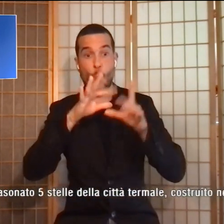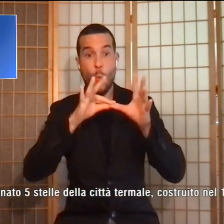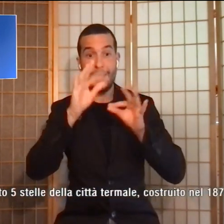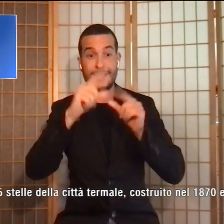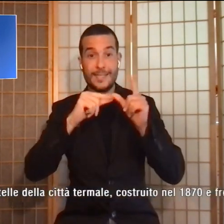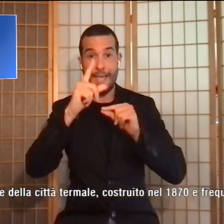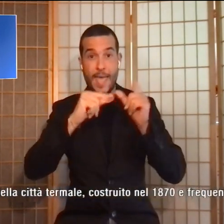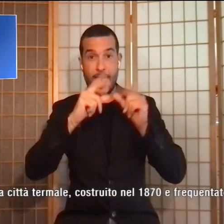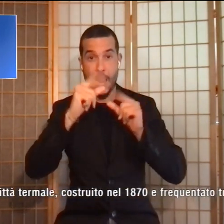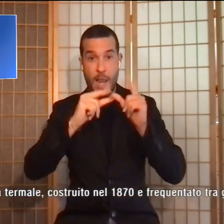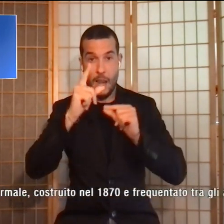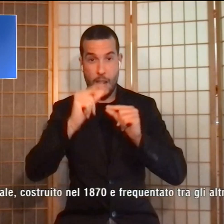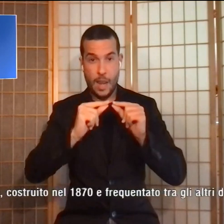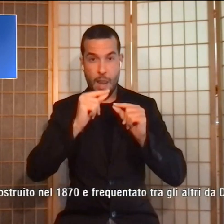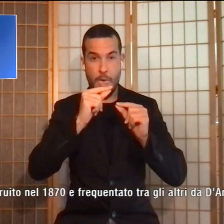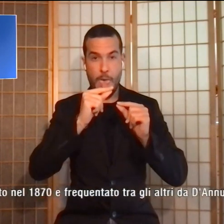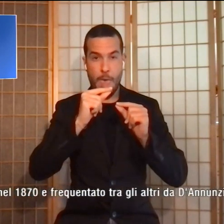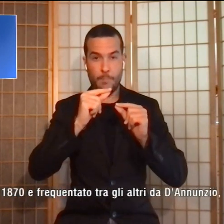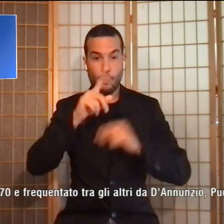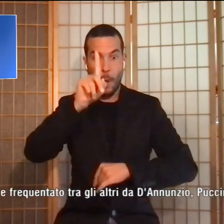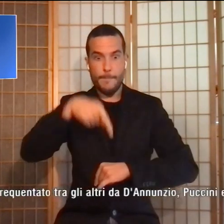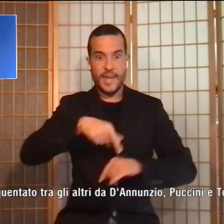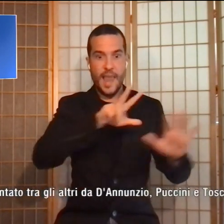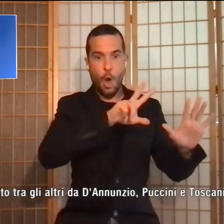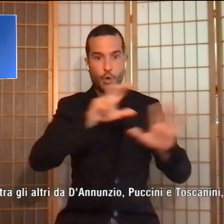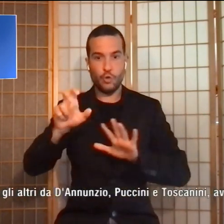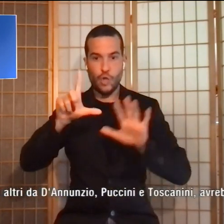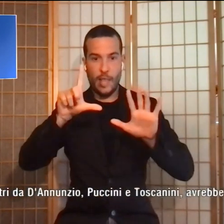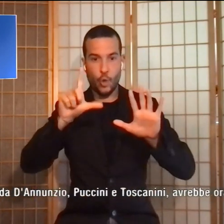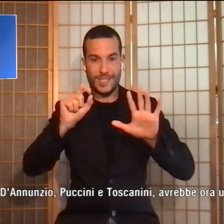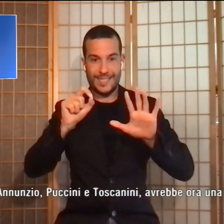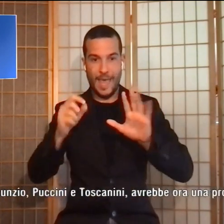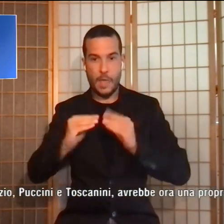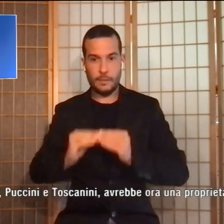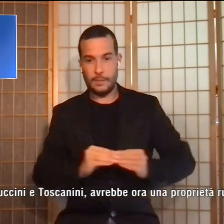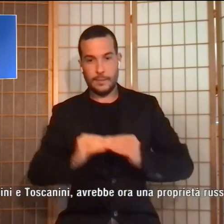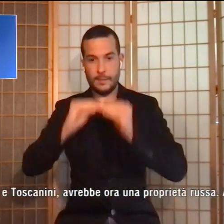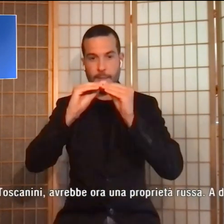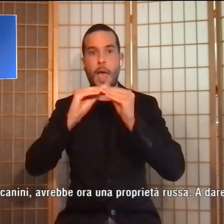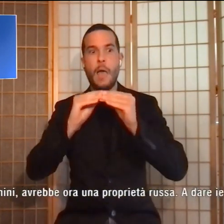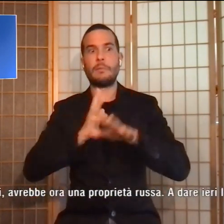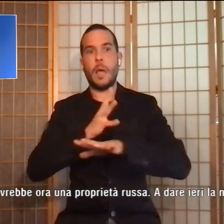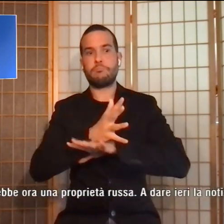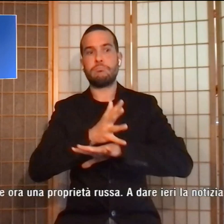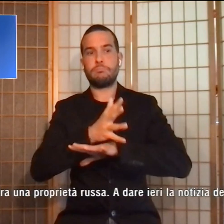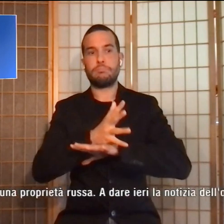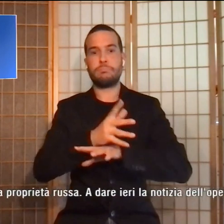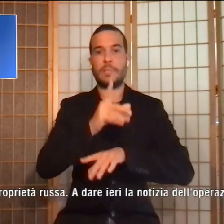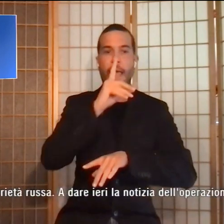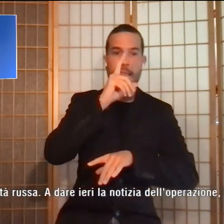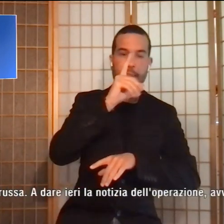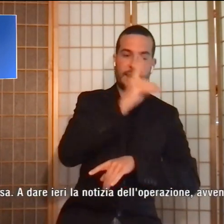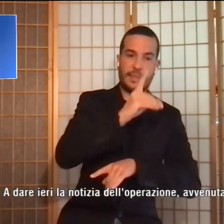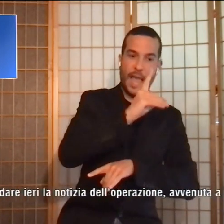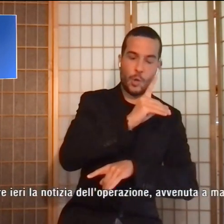che risale al 1870 frequentato tra gli altri da D'Annunzio, Puccini e Toscanini avrebbe